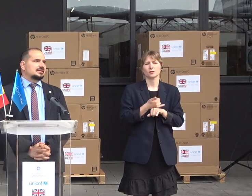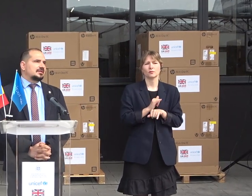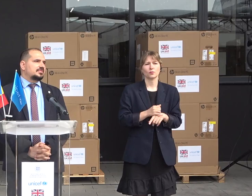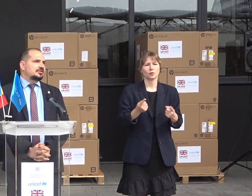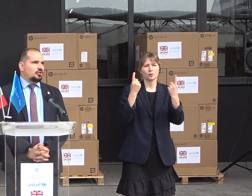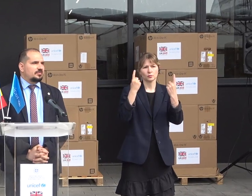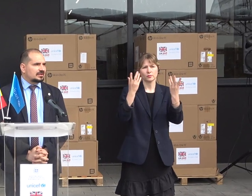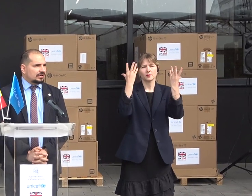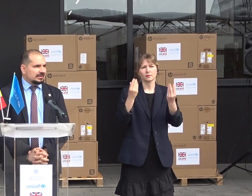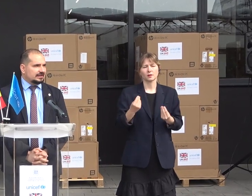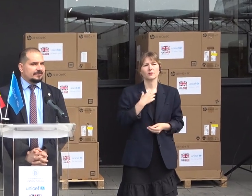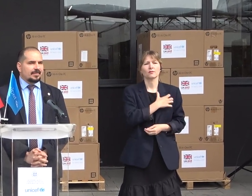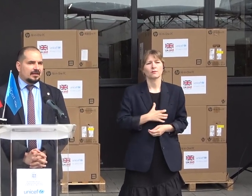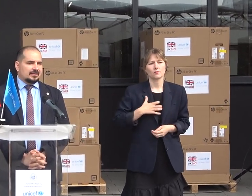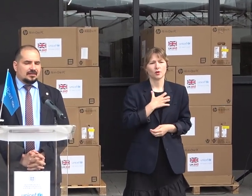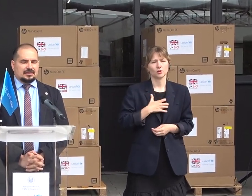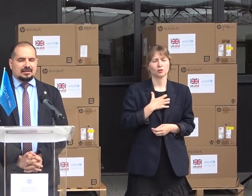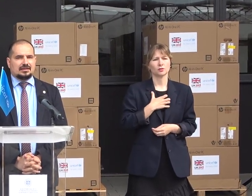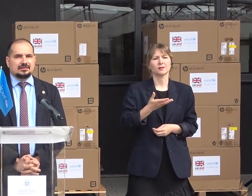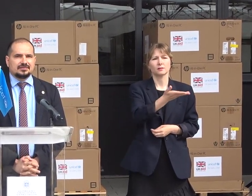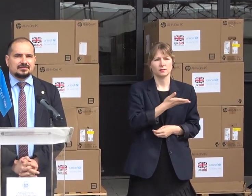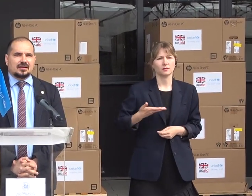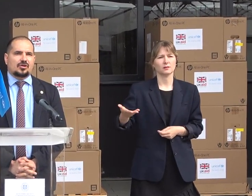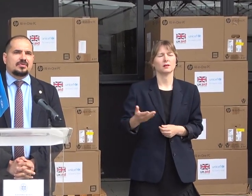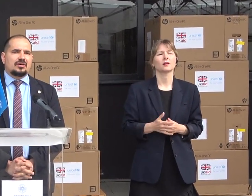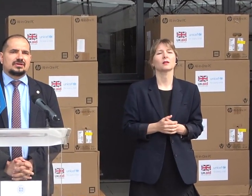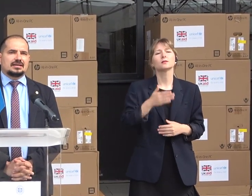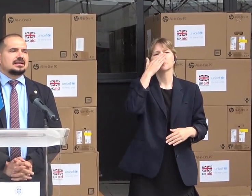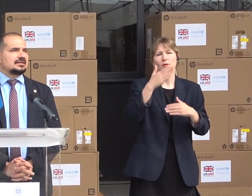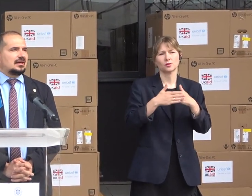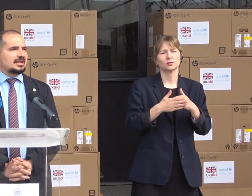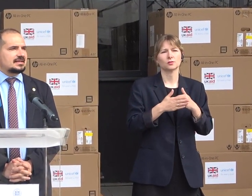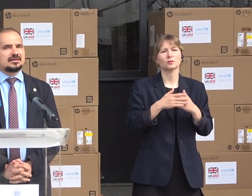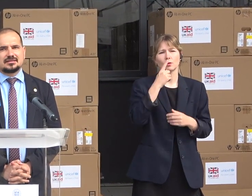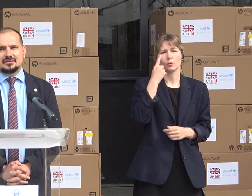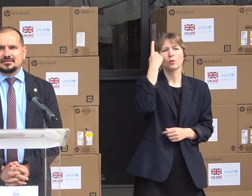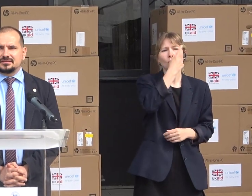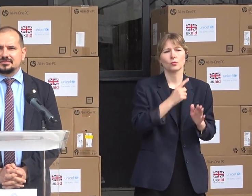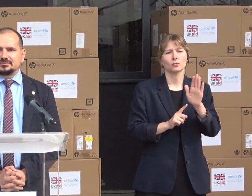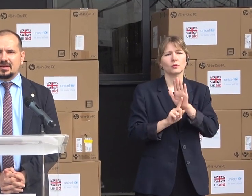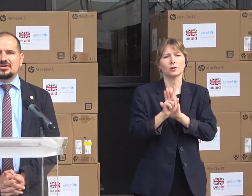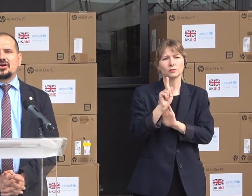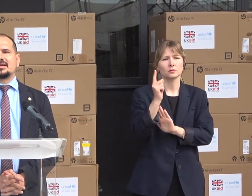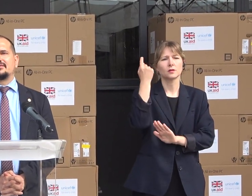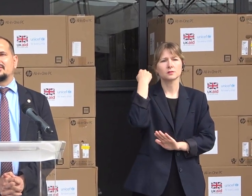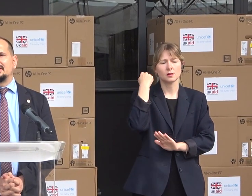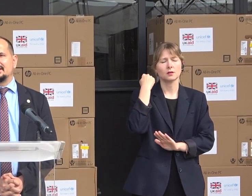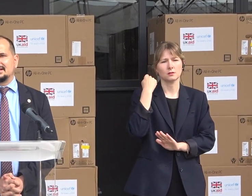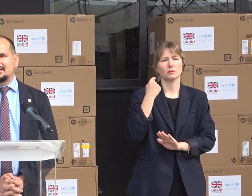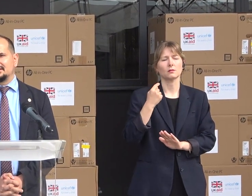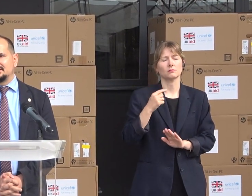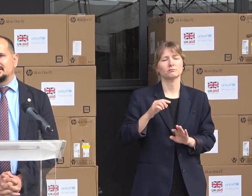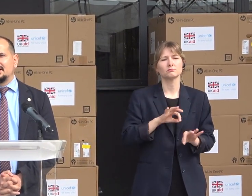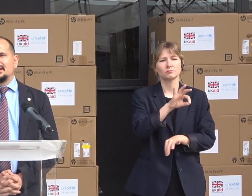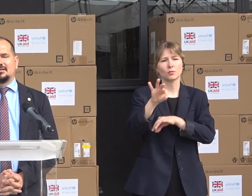importantă pentru noi, pentru că aproape la un an de când am lansat ambițioasă reformă